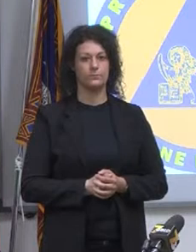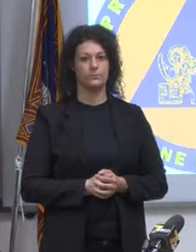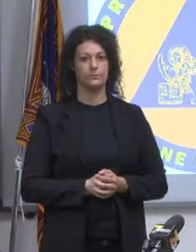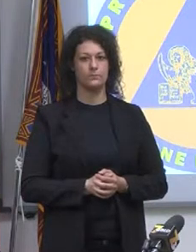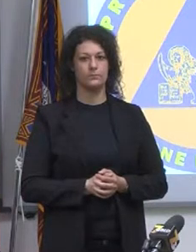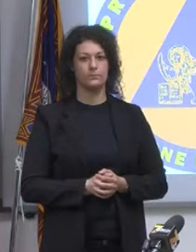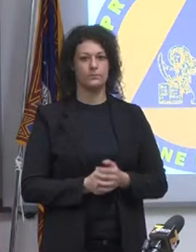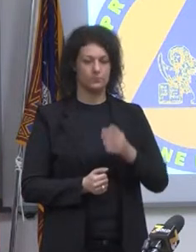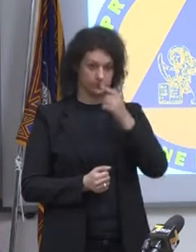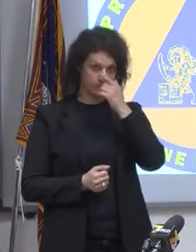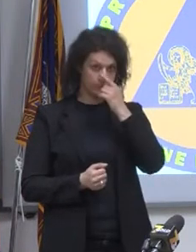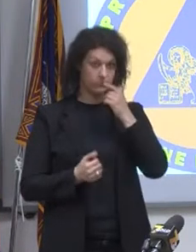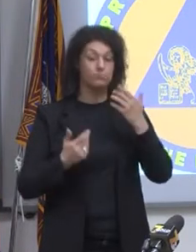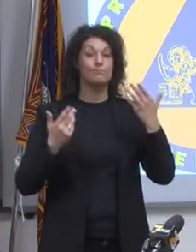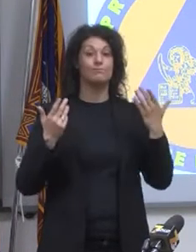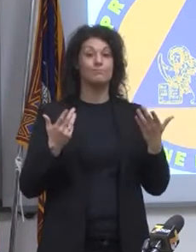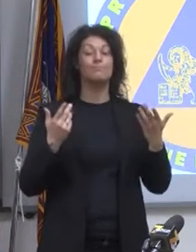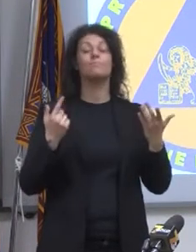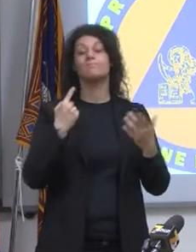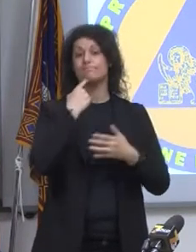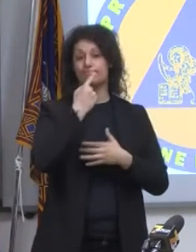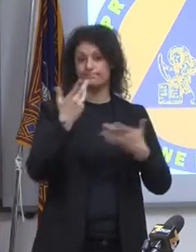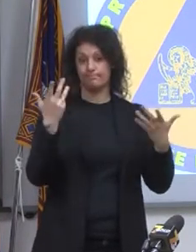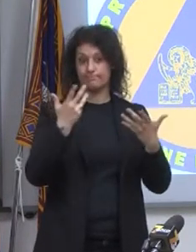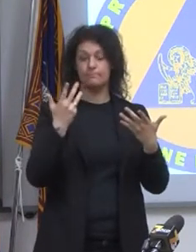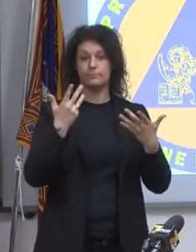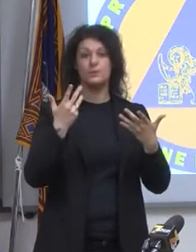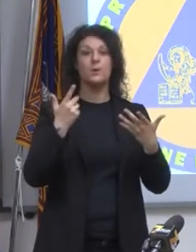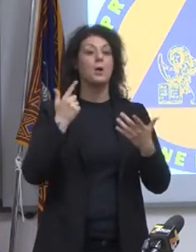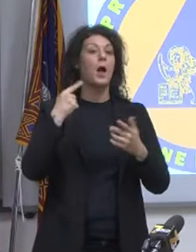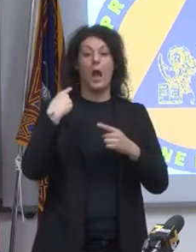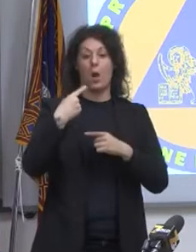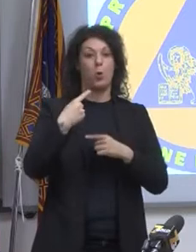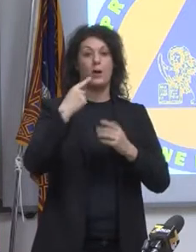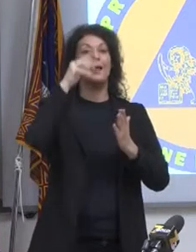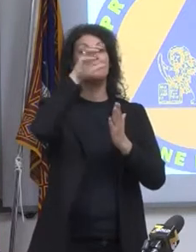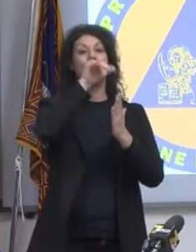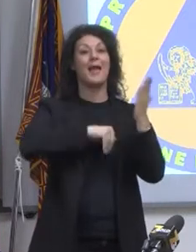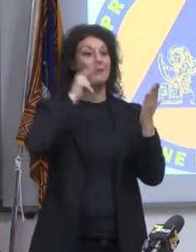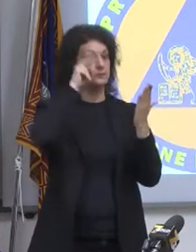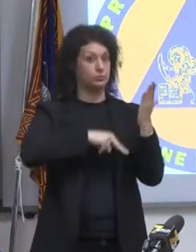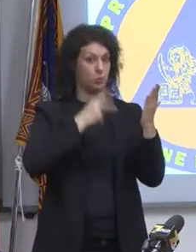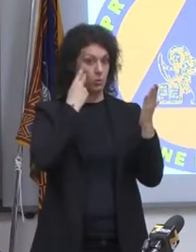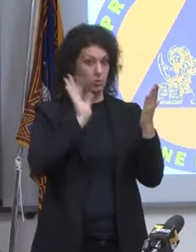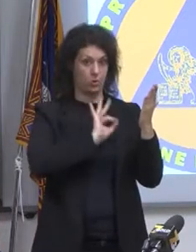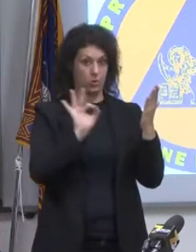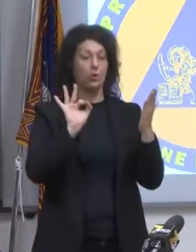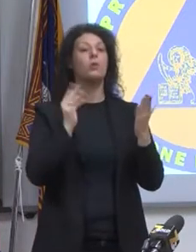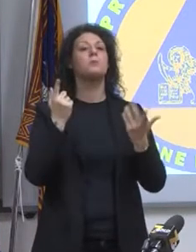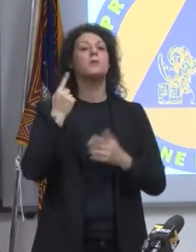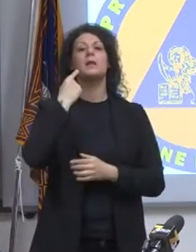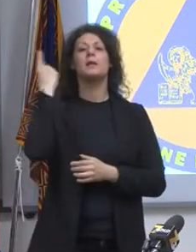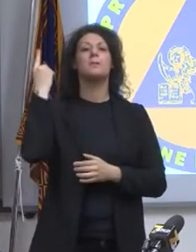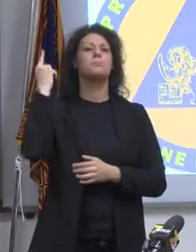Il provvedimento come annunciato, ma non abbiamo visto il testo, dice che possiamo applicare linee guida